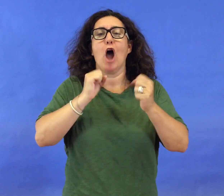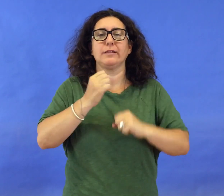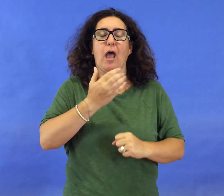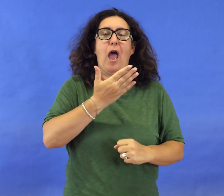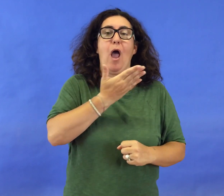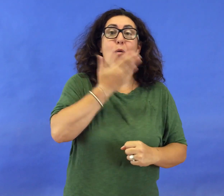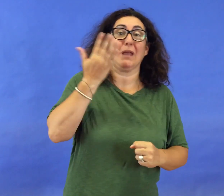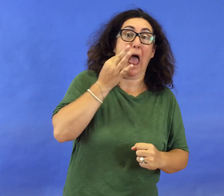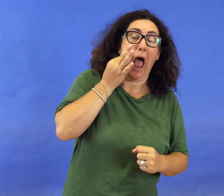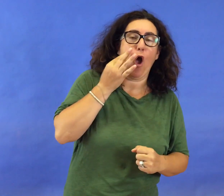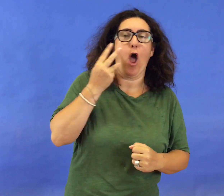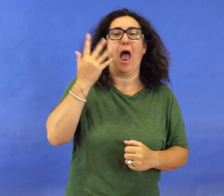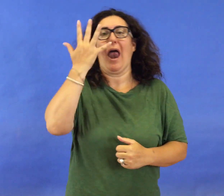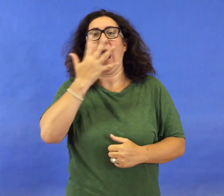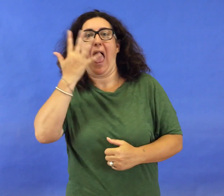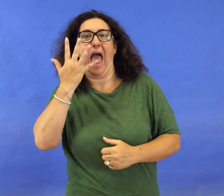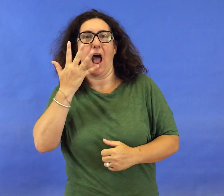sproposentato del pochetto. E' qui fa?